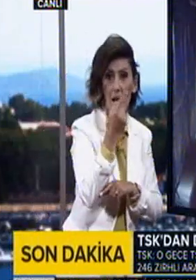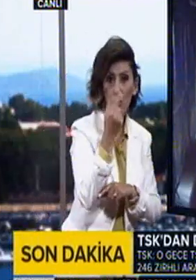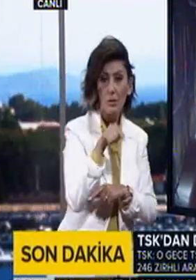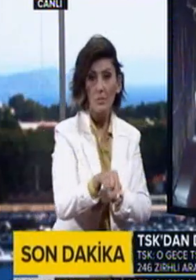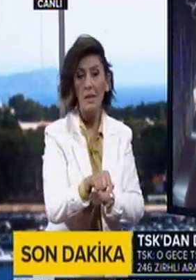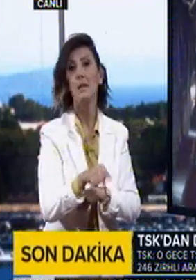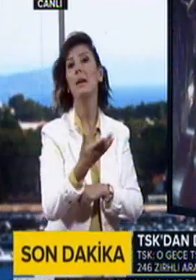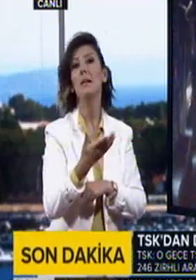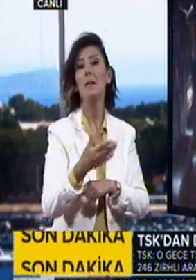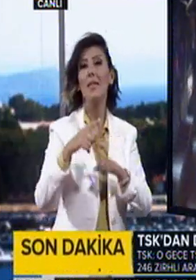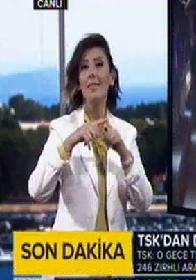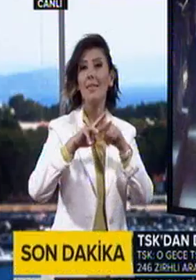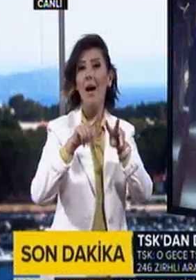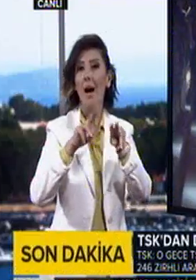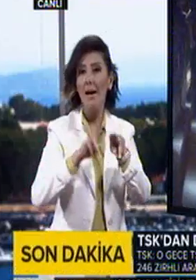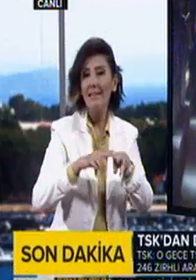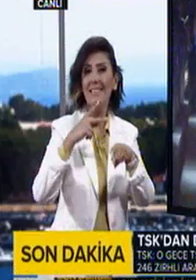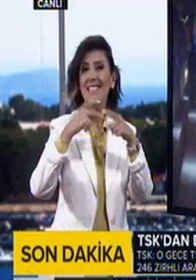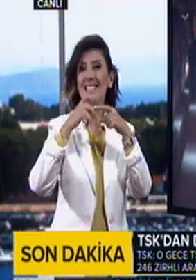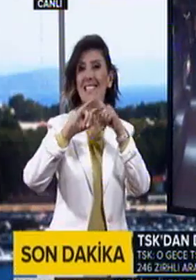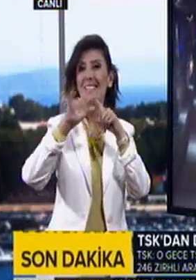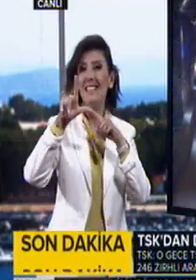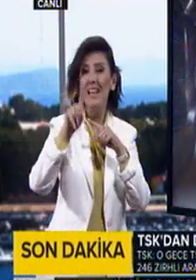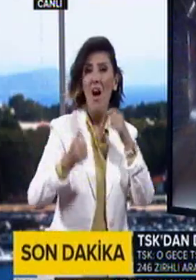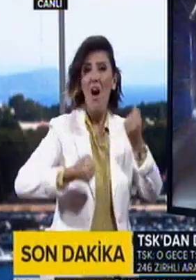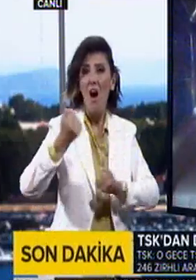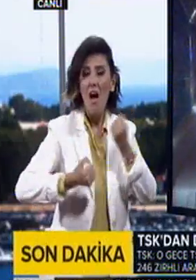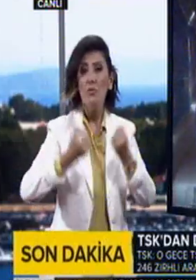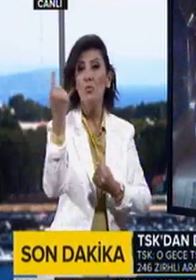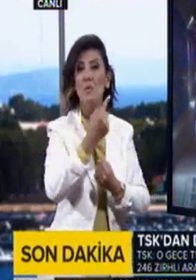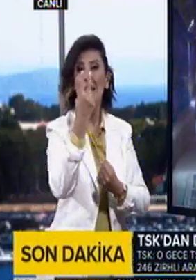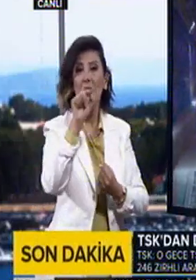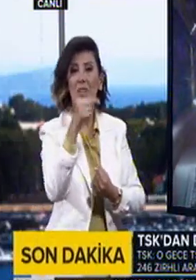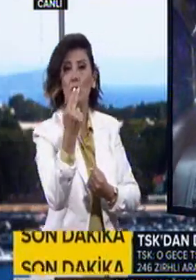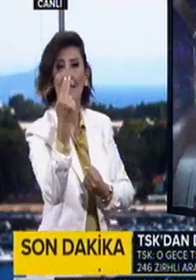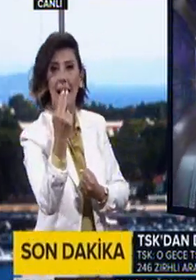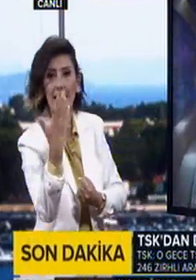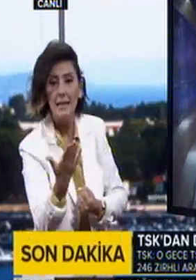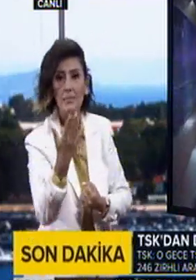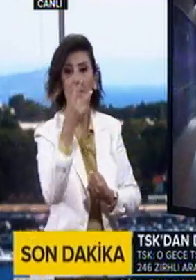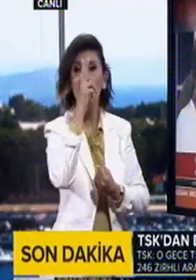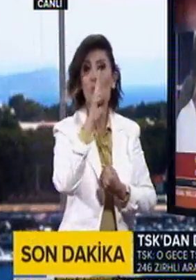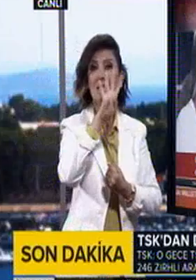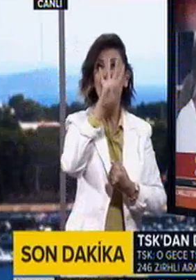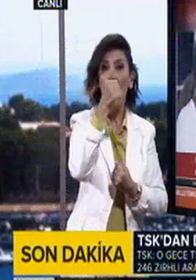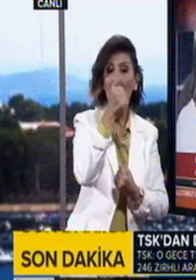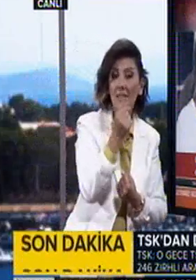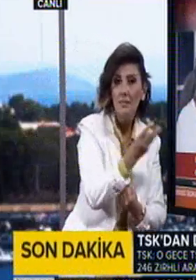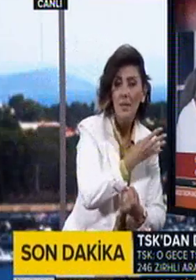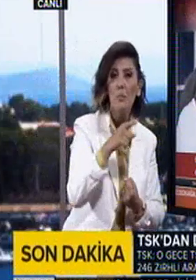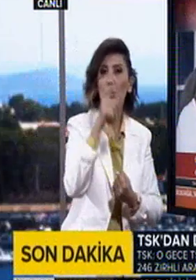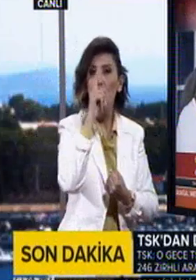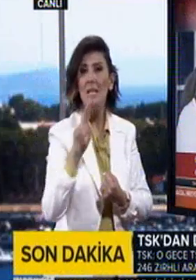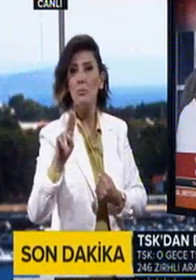taarruz helikopteri, tank ve zırhlı araçlarda ise %2,7, 246 araç bunun 74'ü tank,